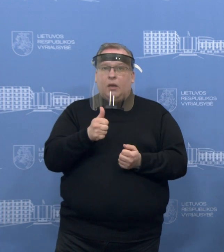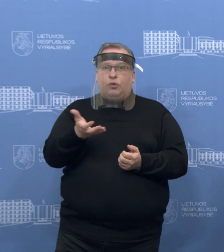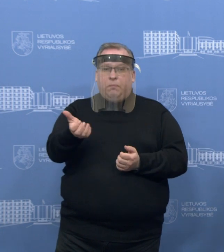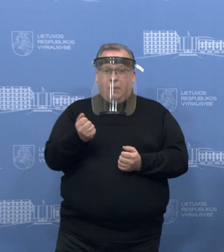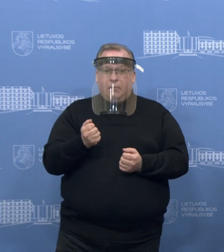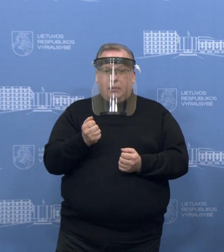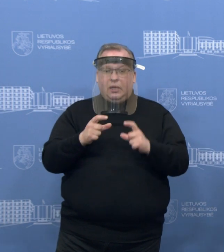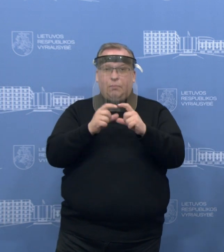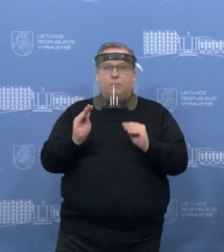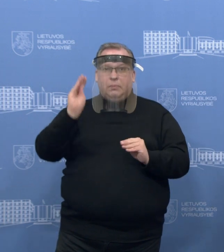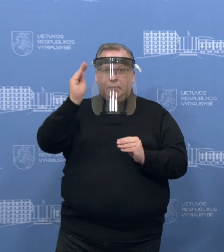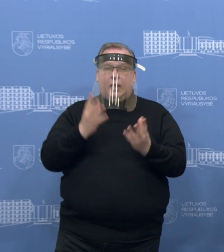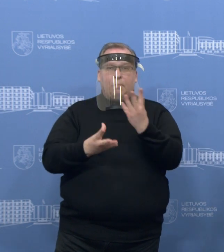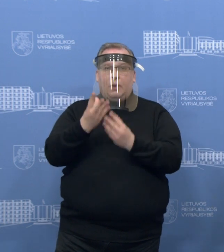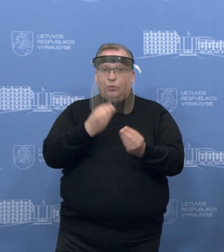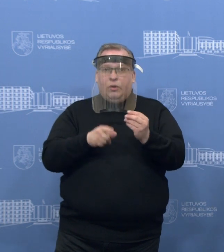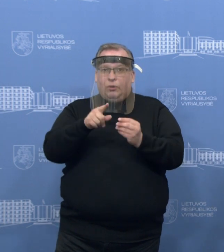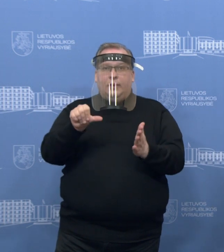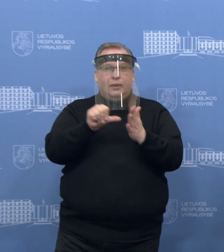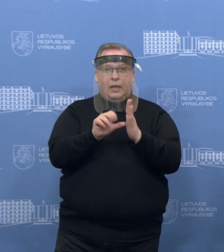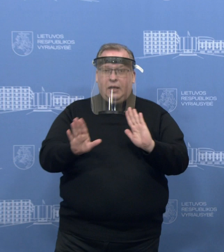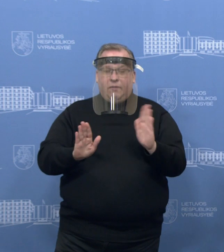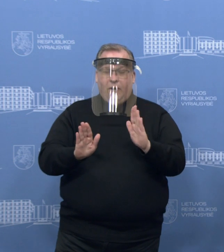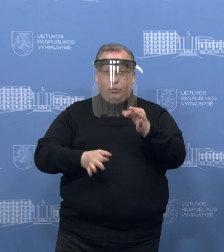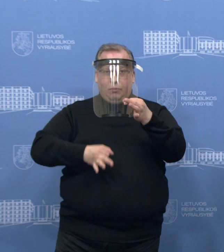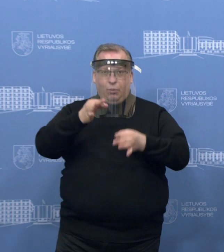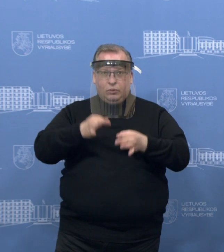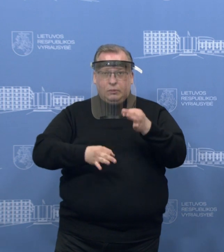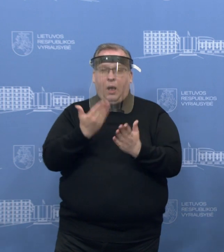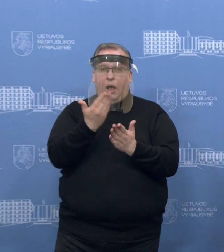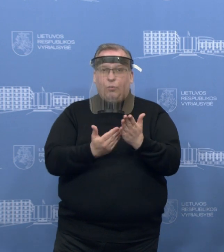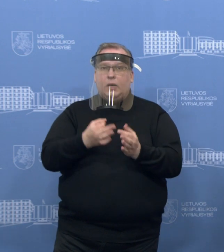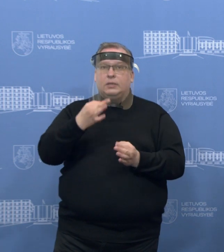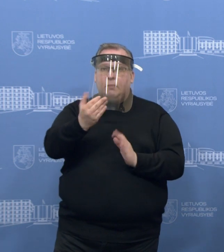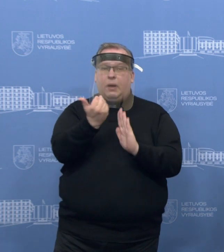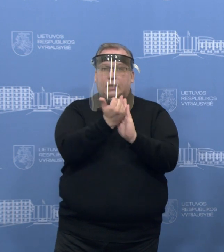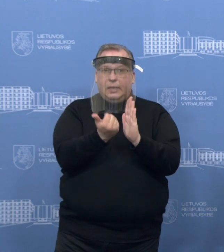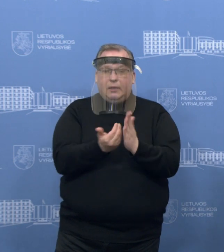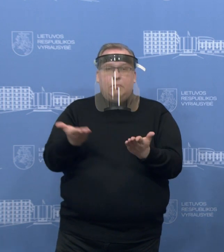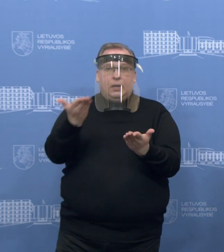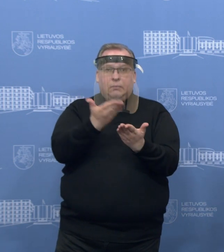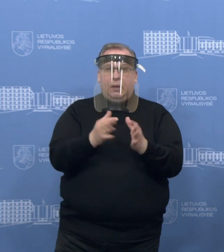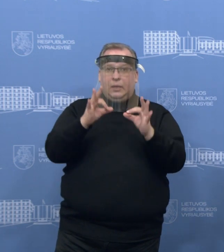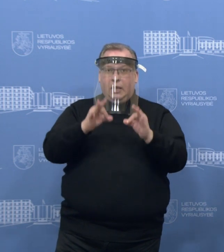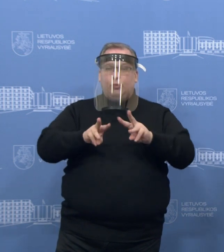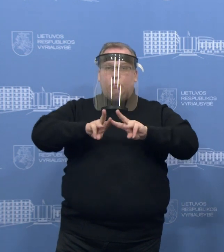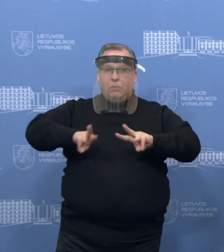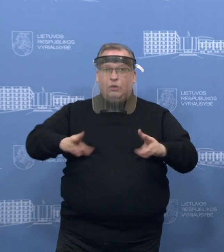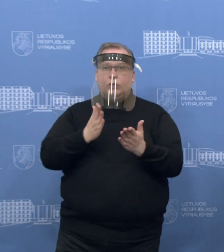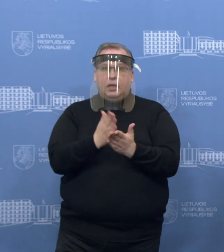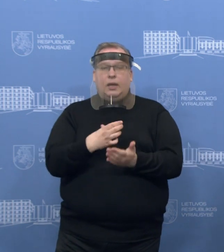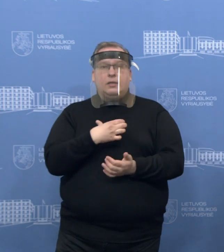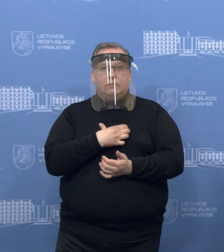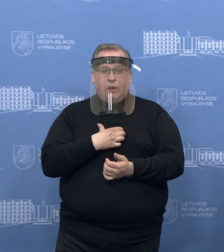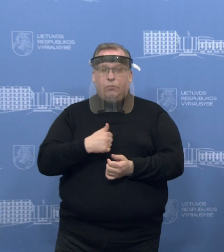kortelės ir imituojant, kad tu nedalyvauji posėdėje. Aš manau, kad argumentai sakyti įstatymų teikėjo teisingų ministerijos yra pakankamai